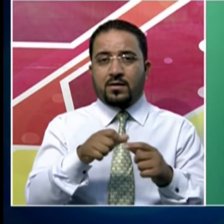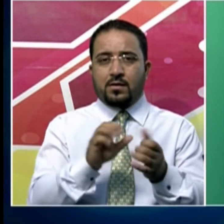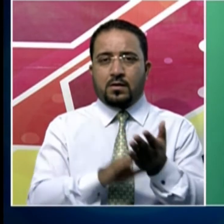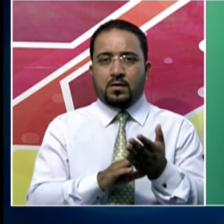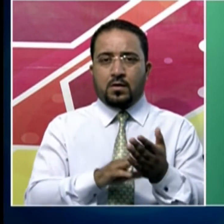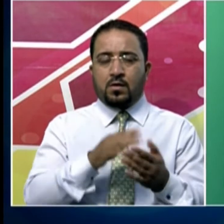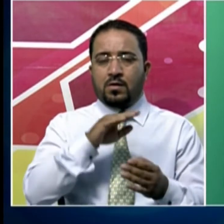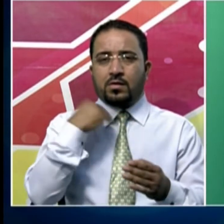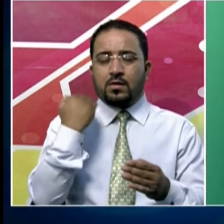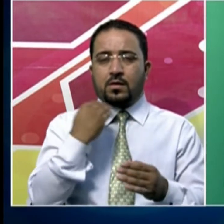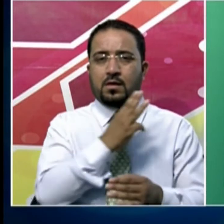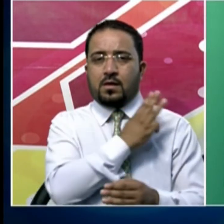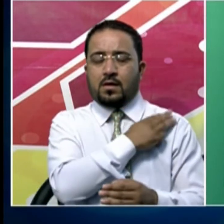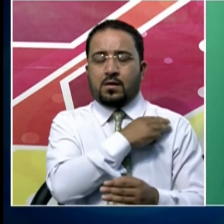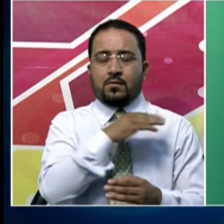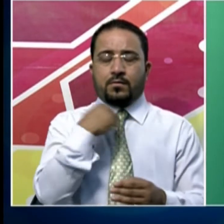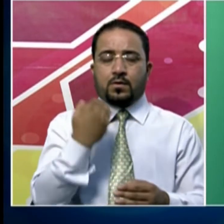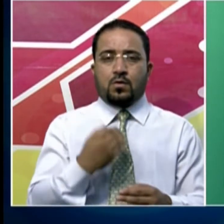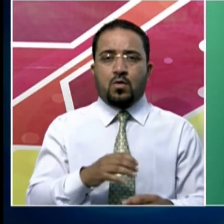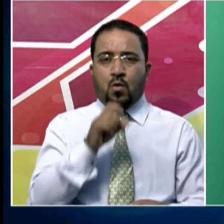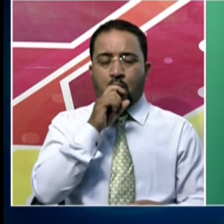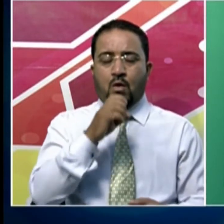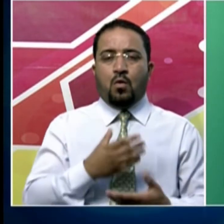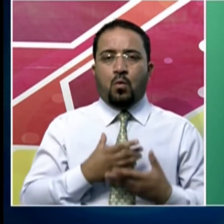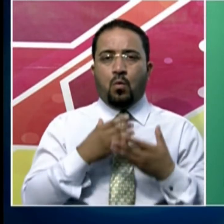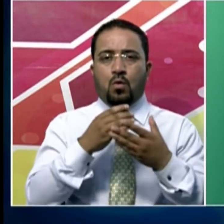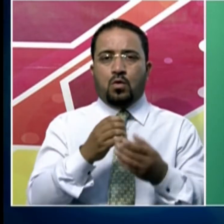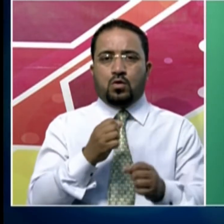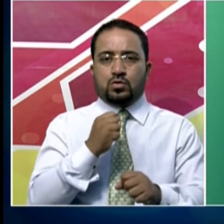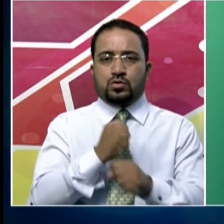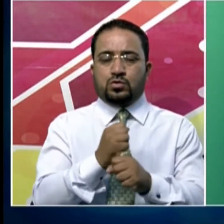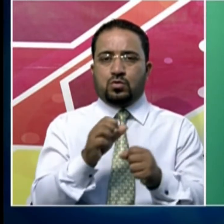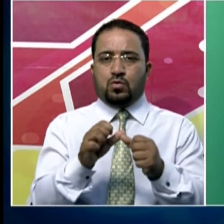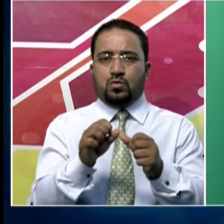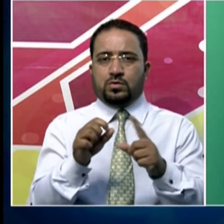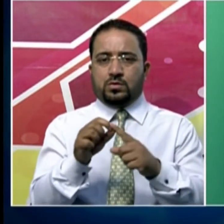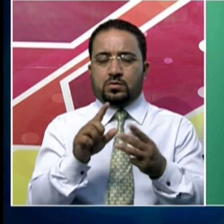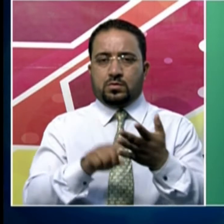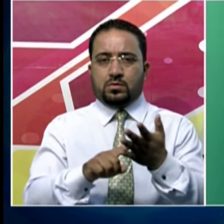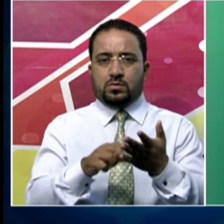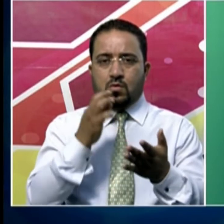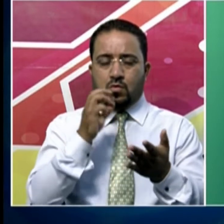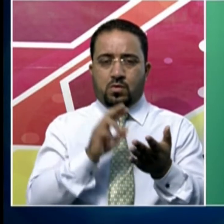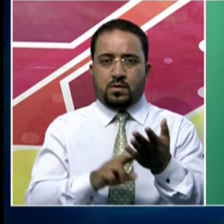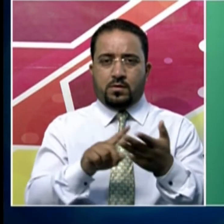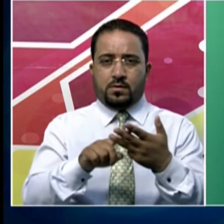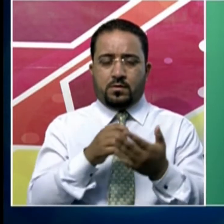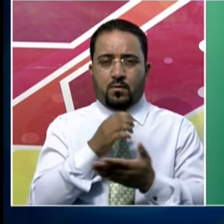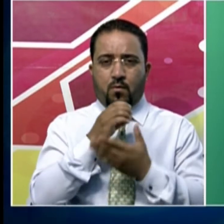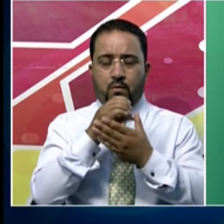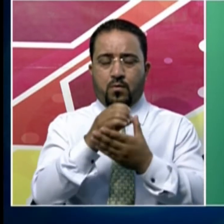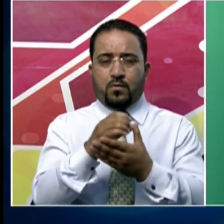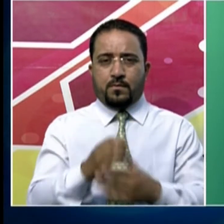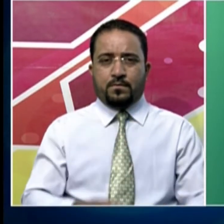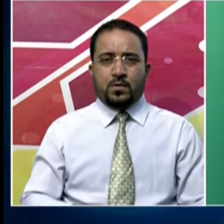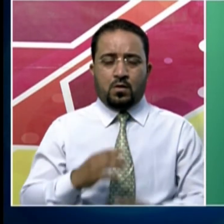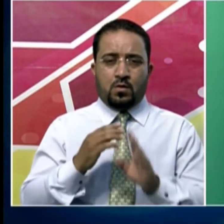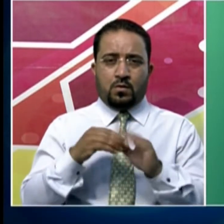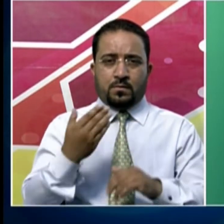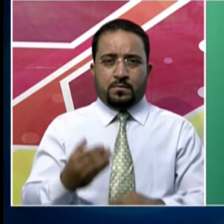شہید ہوئے بہادر فوجیوں کو شاندار خراج پیش کیا ہے انہوں نے کہا ہے کہ وہ ان